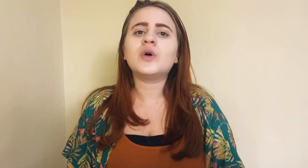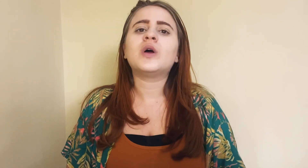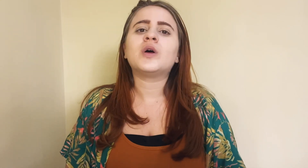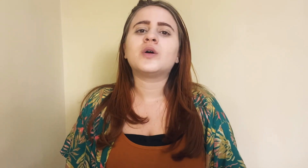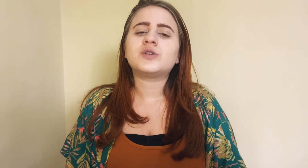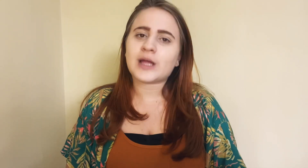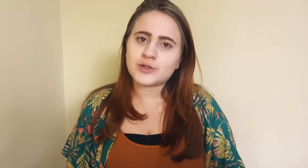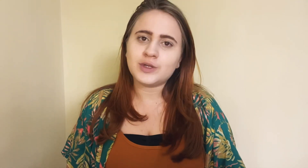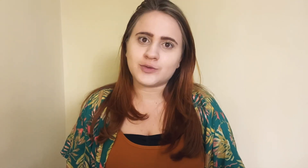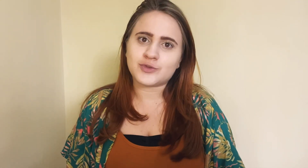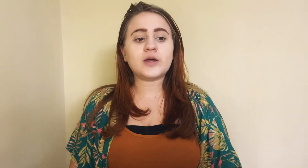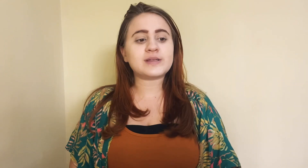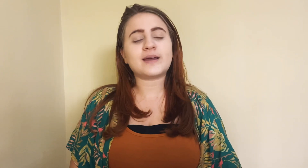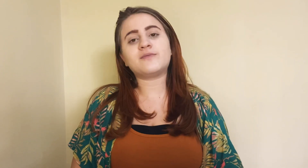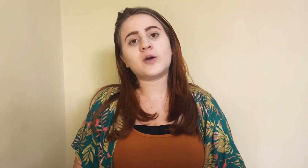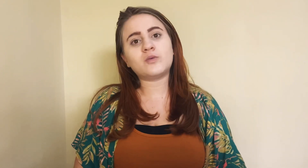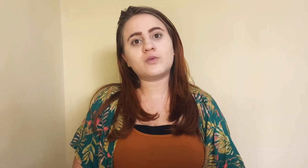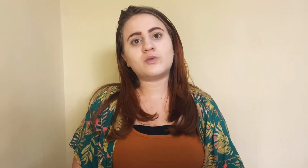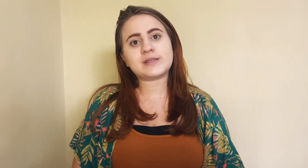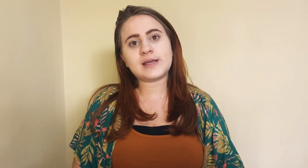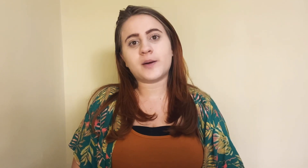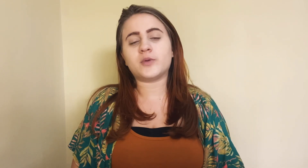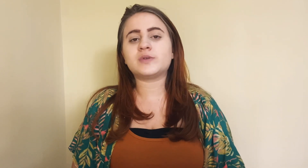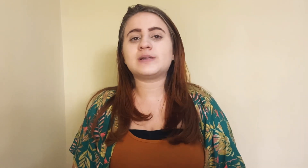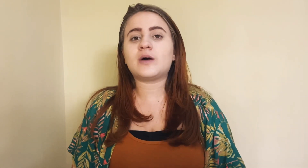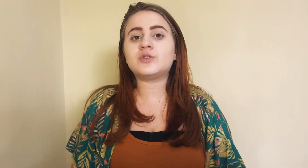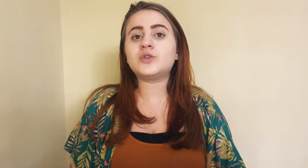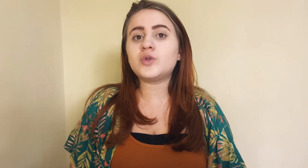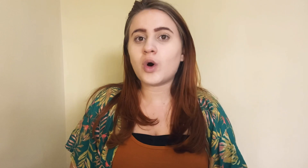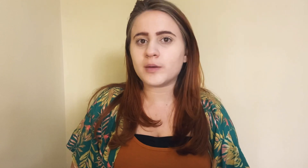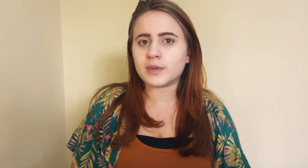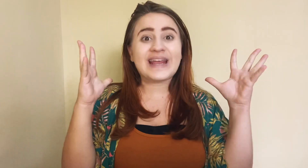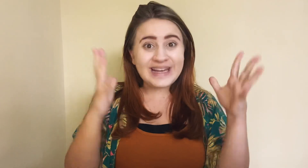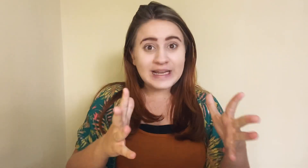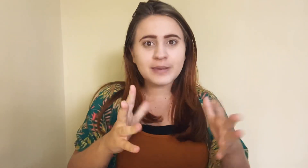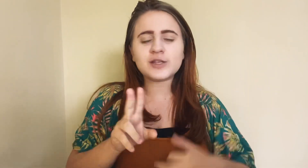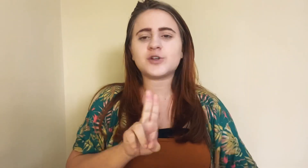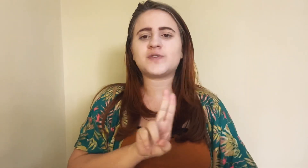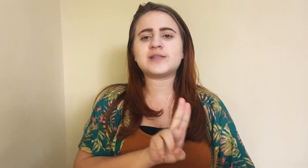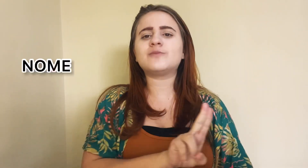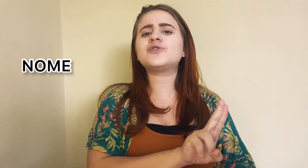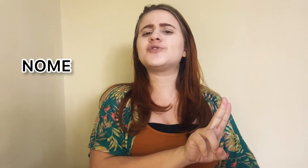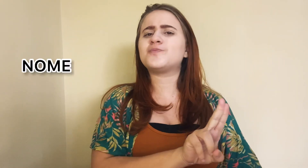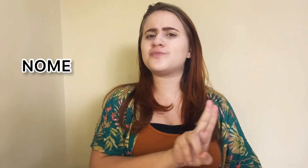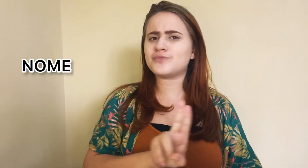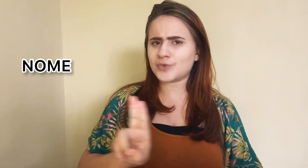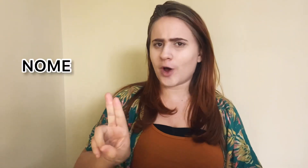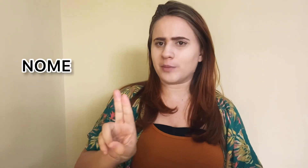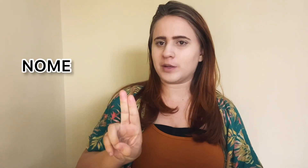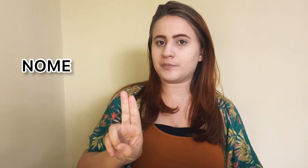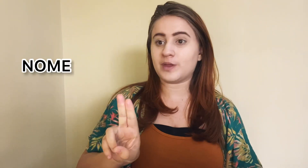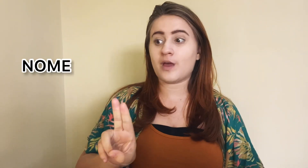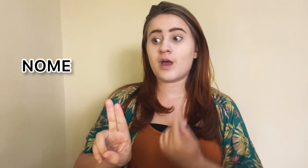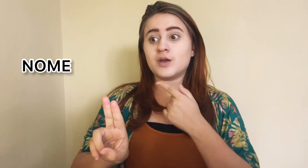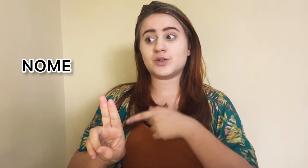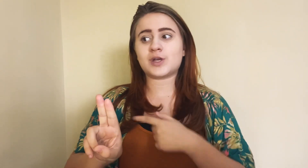Estados Unidos. Então, você quer ver um exemplo? O sinal de nome. Em Libras nós fazemos nome. Já